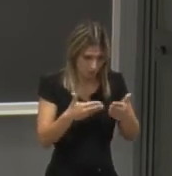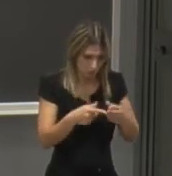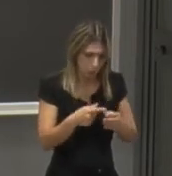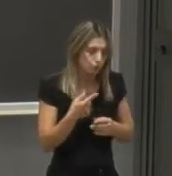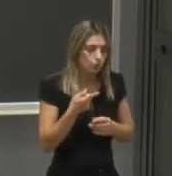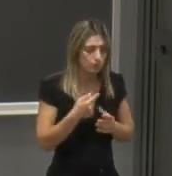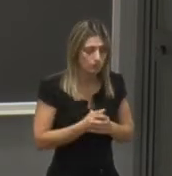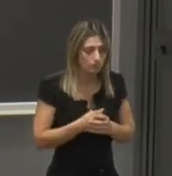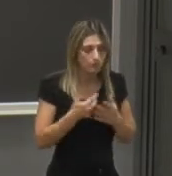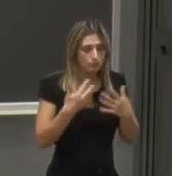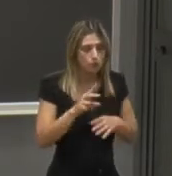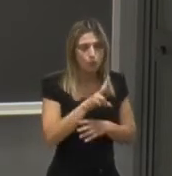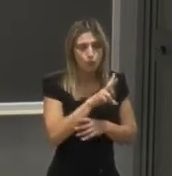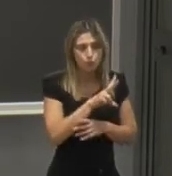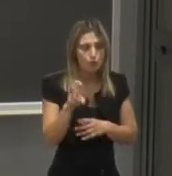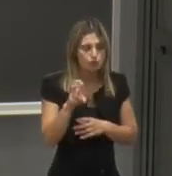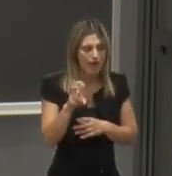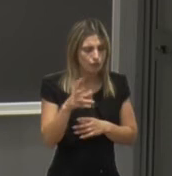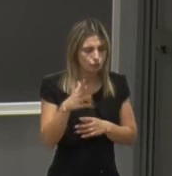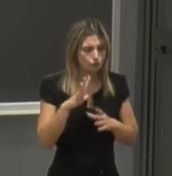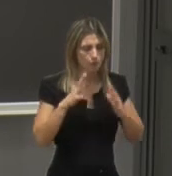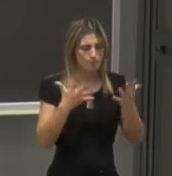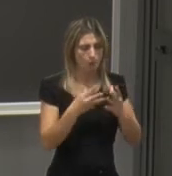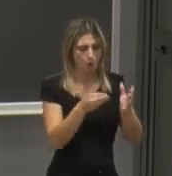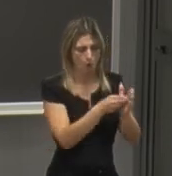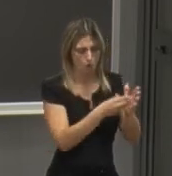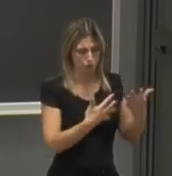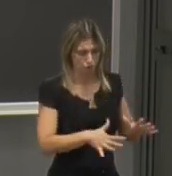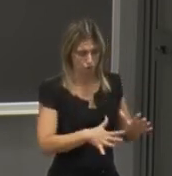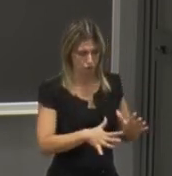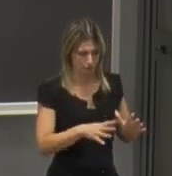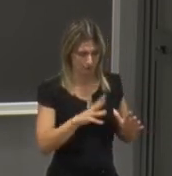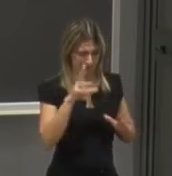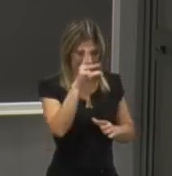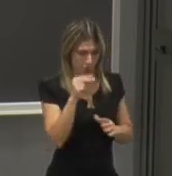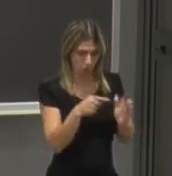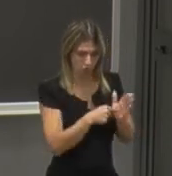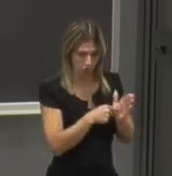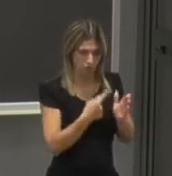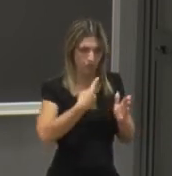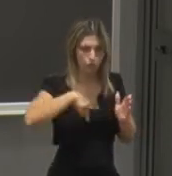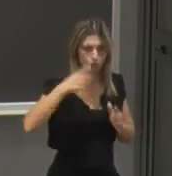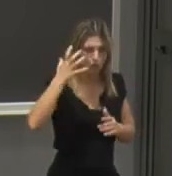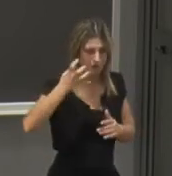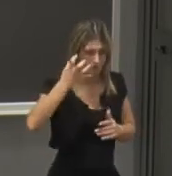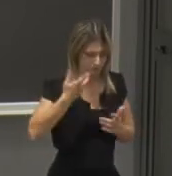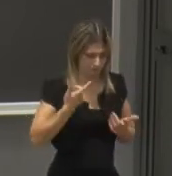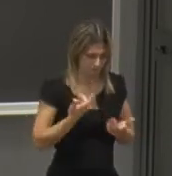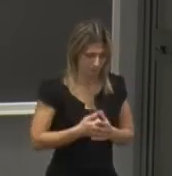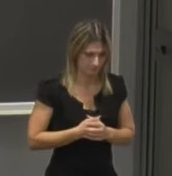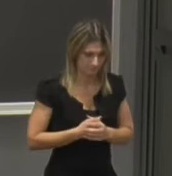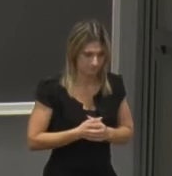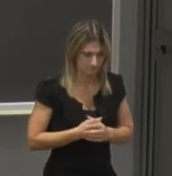addirittura tra le prime 100 nel mondo quindi questi sono riconoscimenti dei quali ci vantiamo